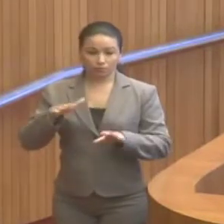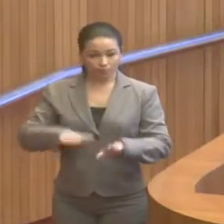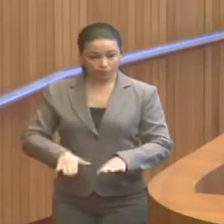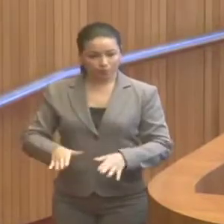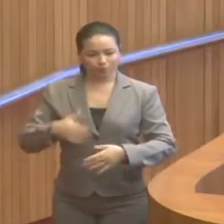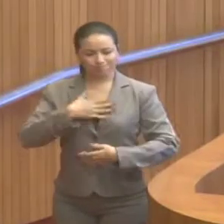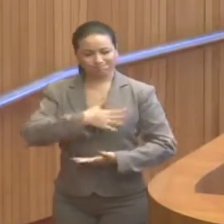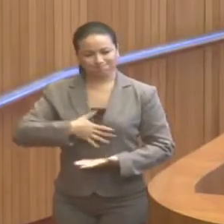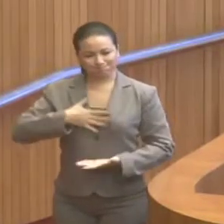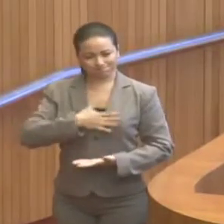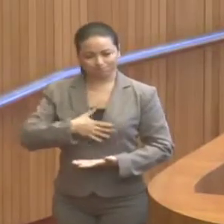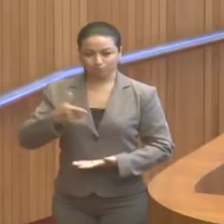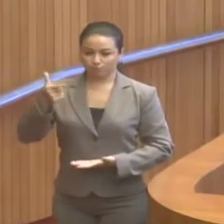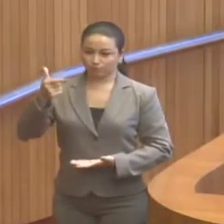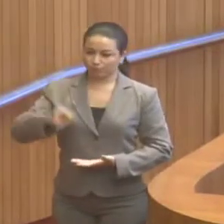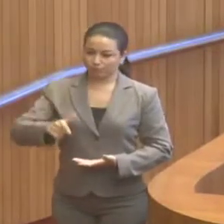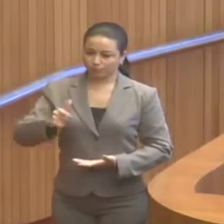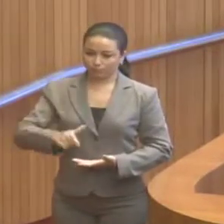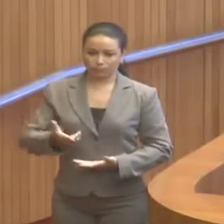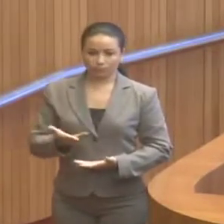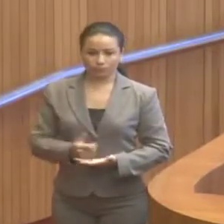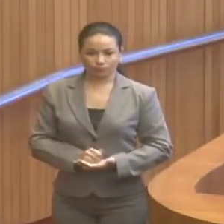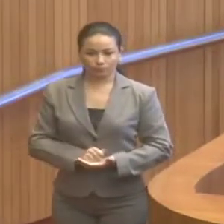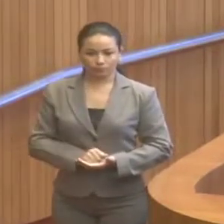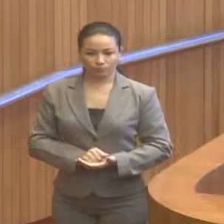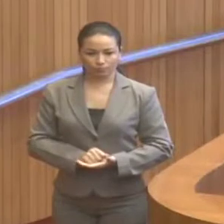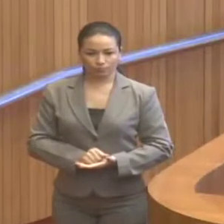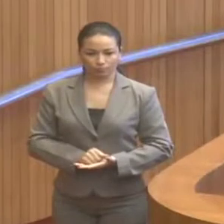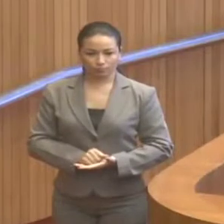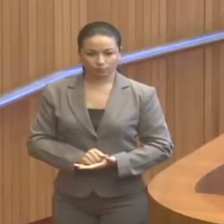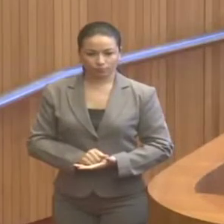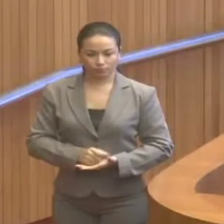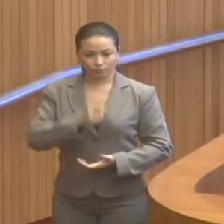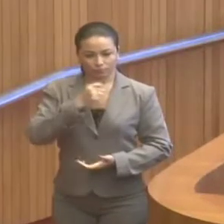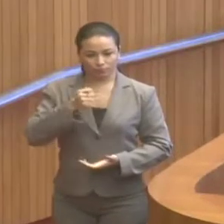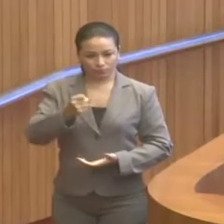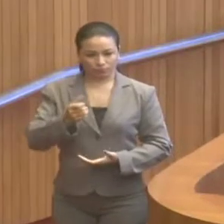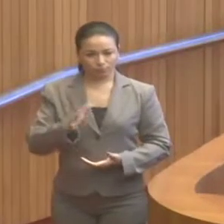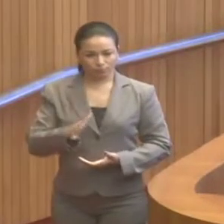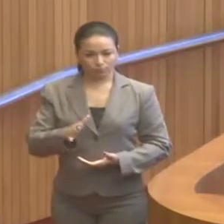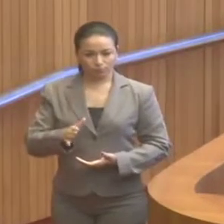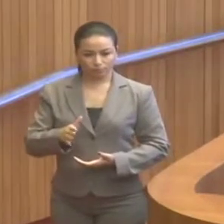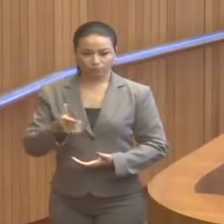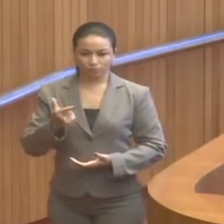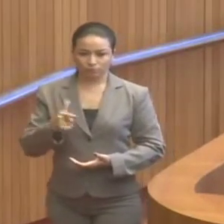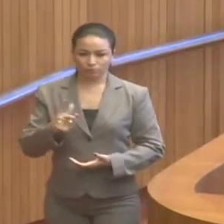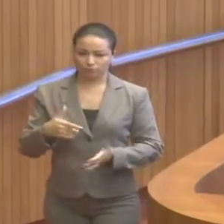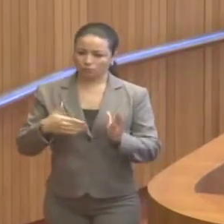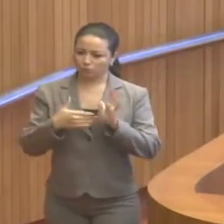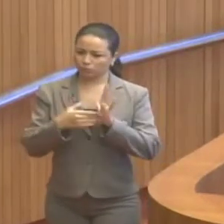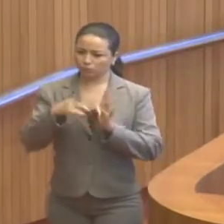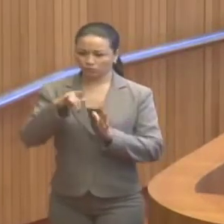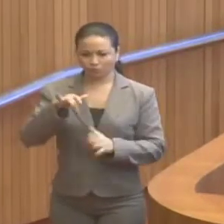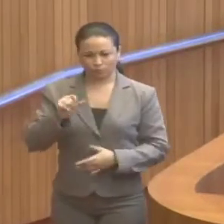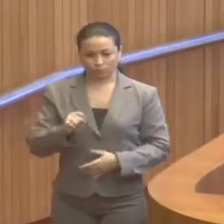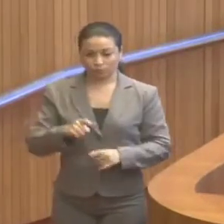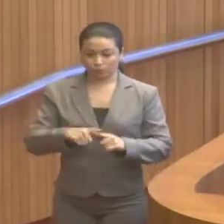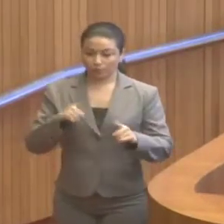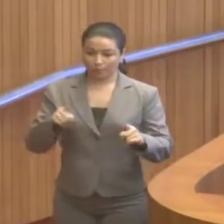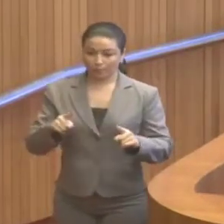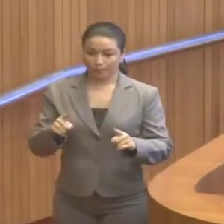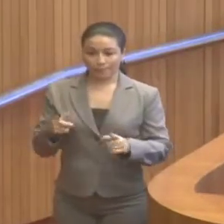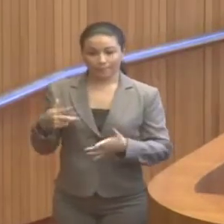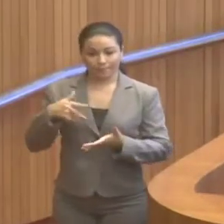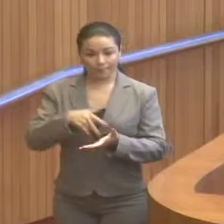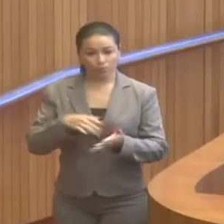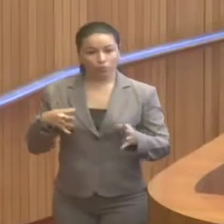satisfeito de não estar nos Só complementando, não estar no último dia, mas estive